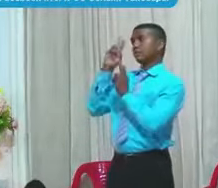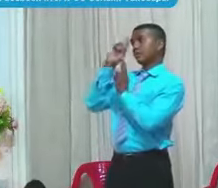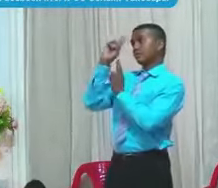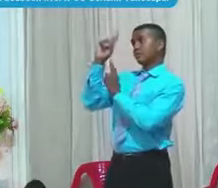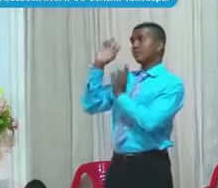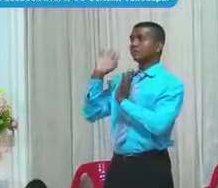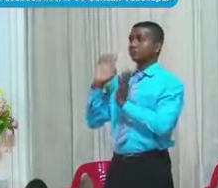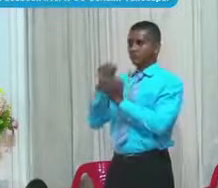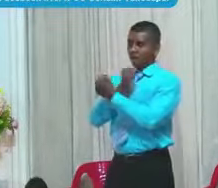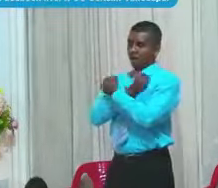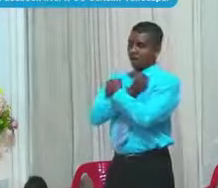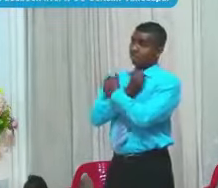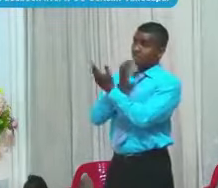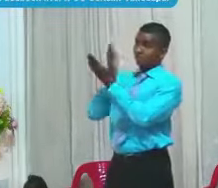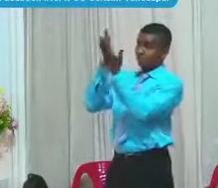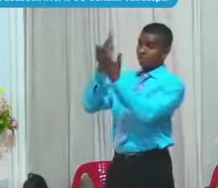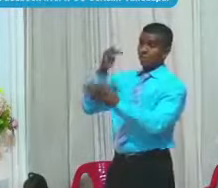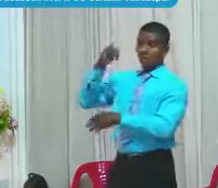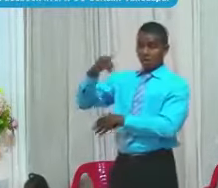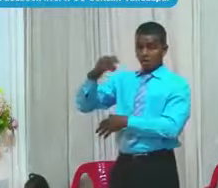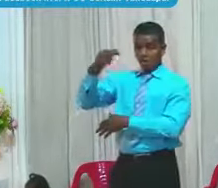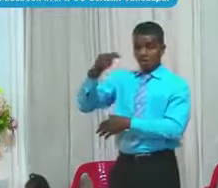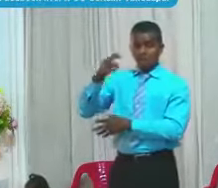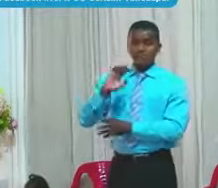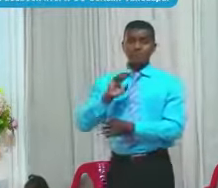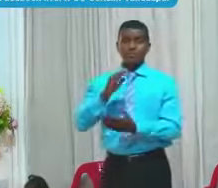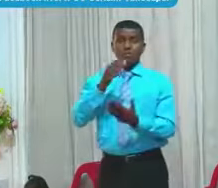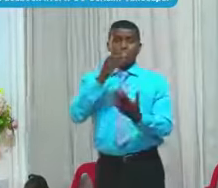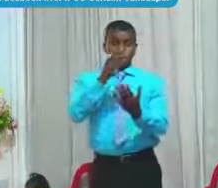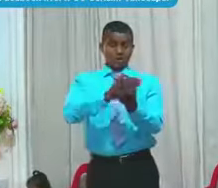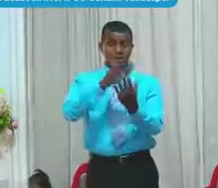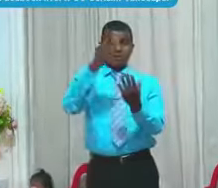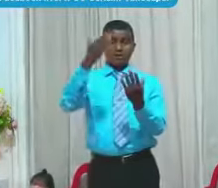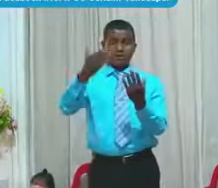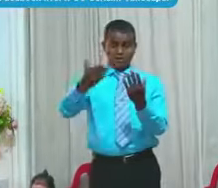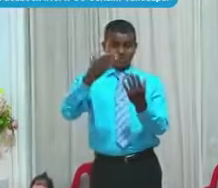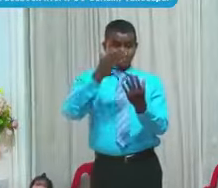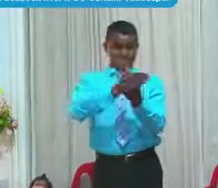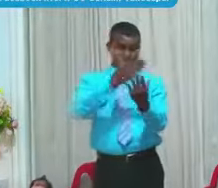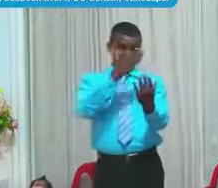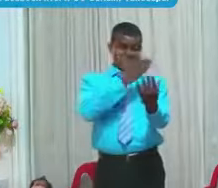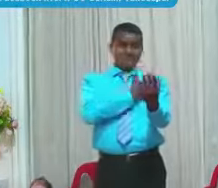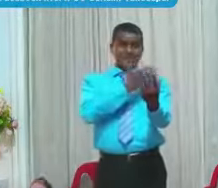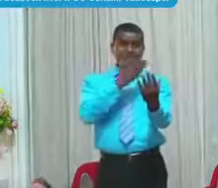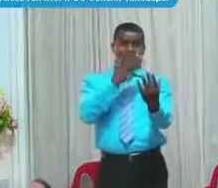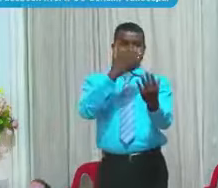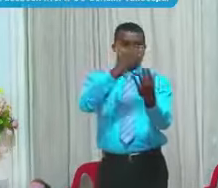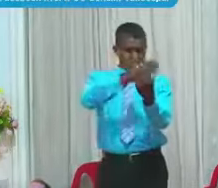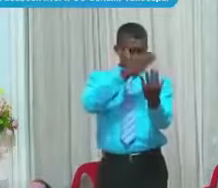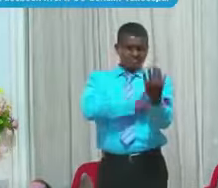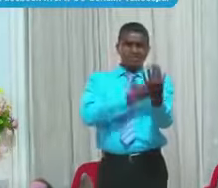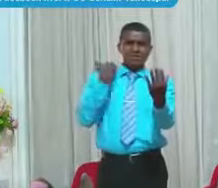El Dios Del Antiguo Testamento Se llamó Jehová Y en el Nuevo Se llama Jesucristo Dios Manifestado En carne